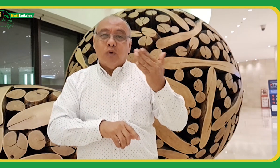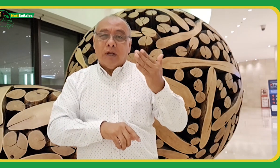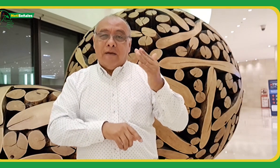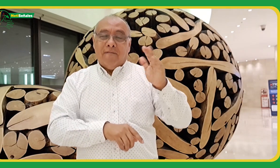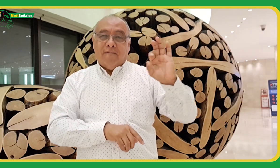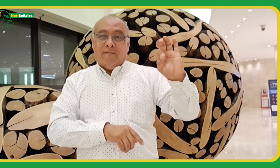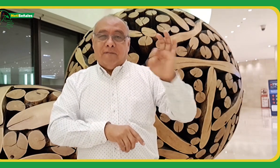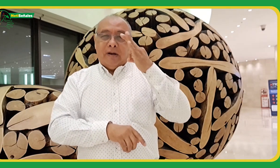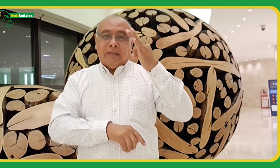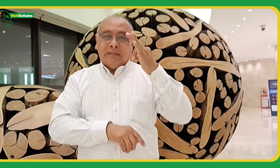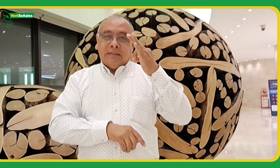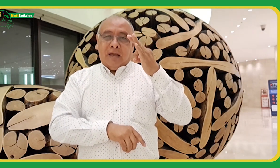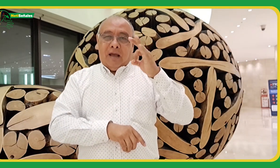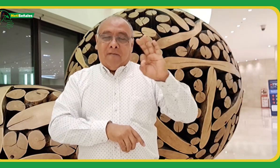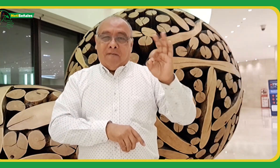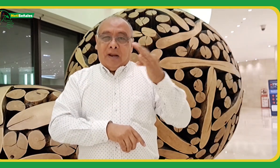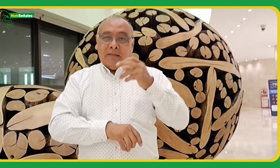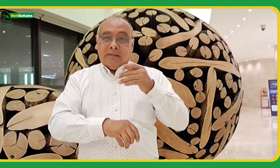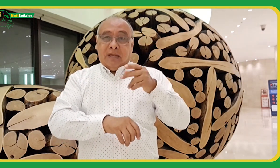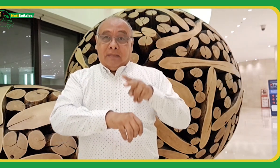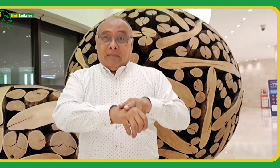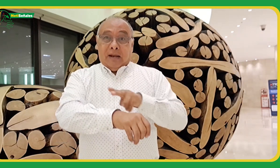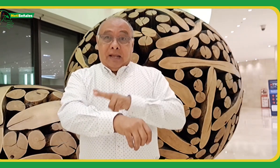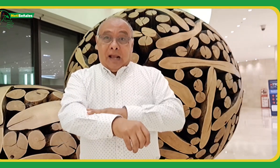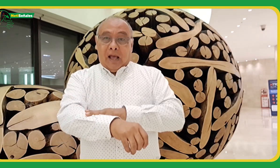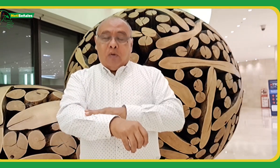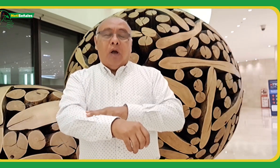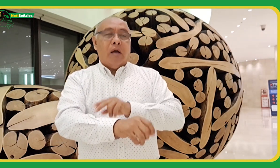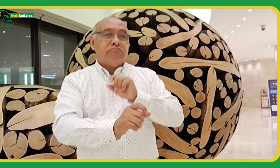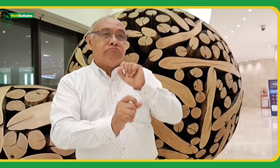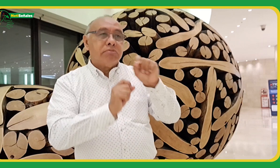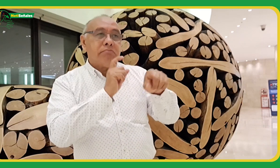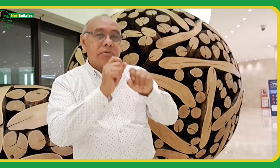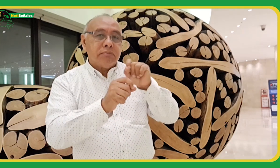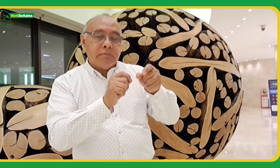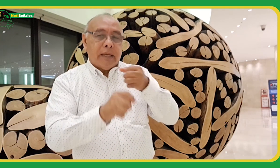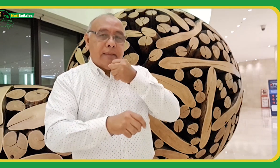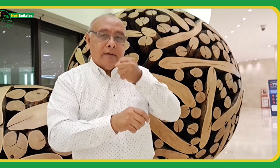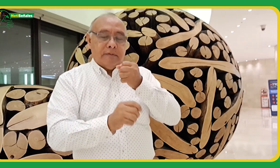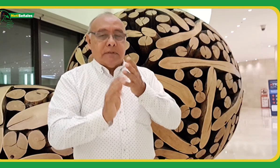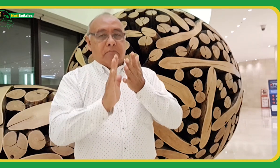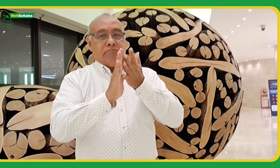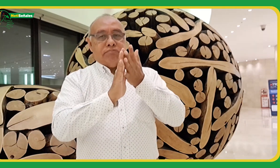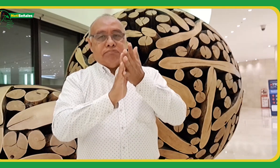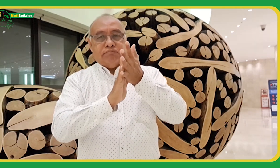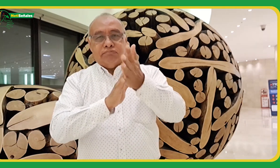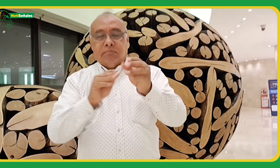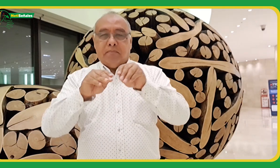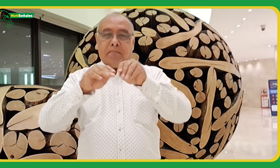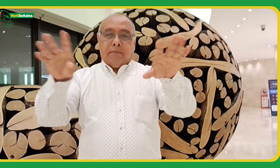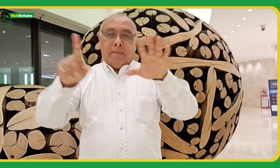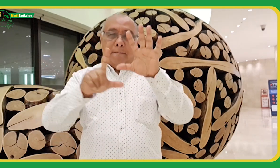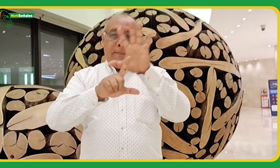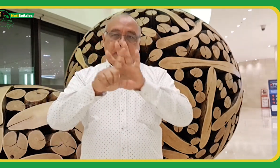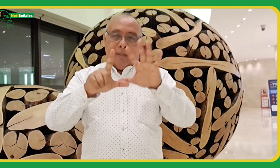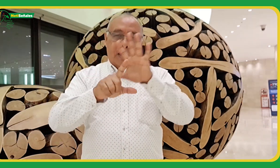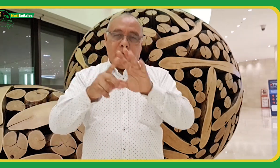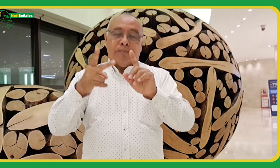Francia, quien también les dará más información y que se estará publicando en video.